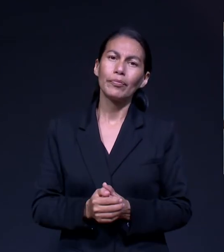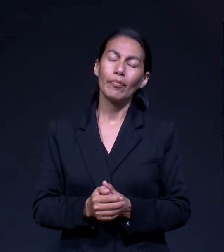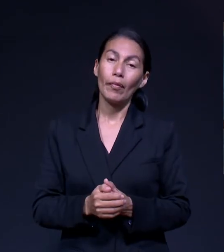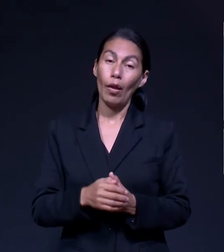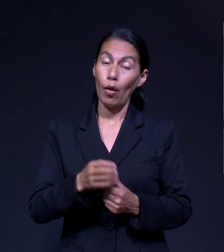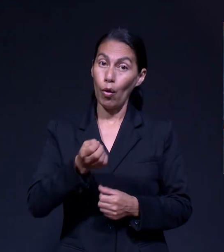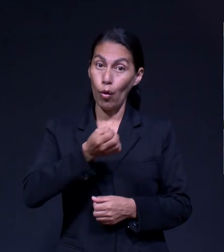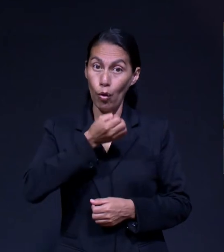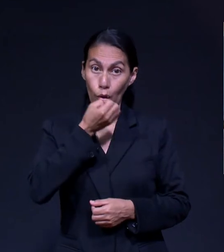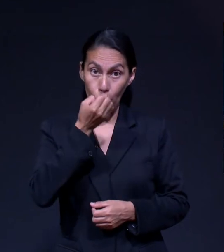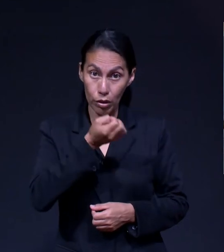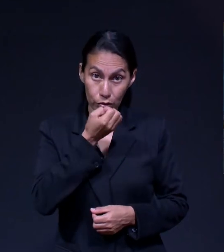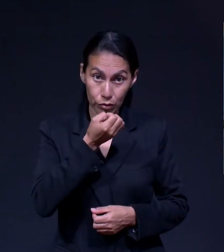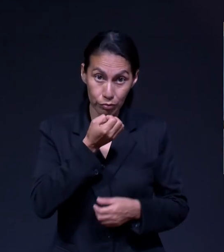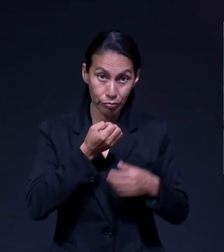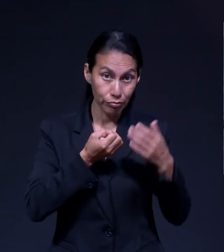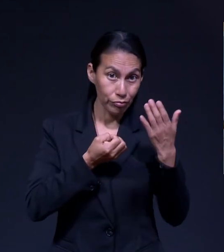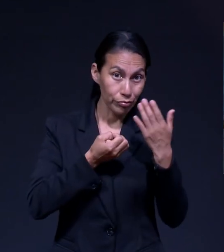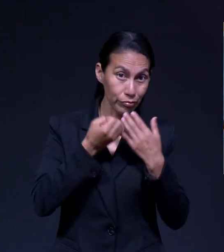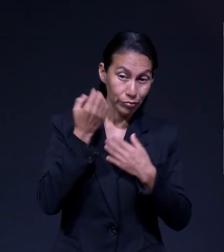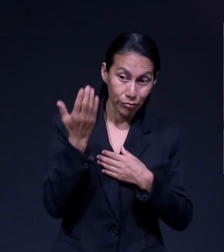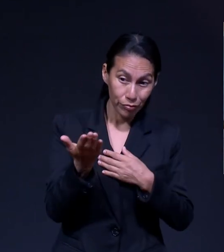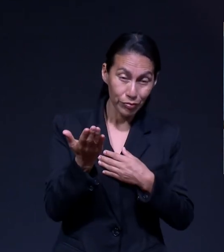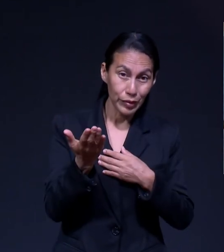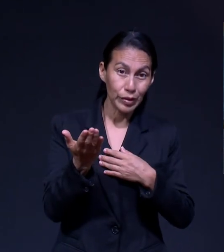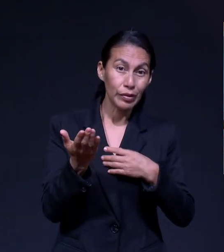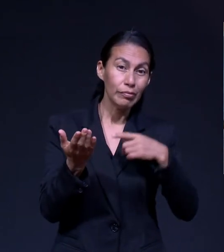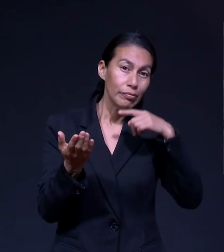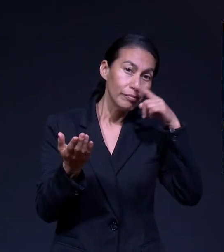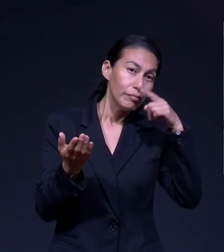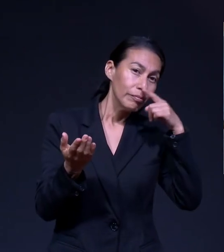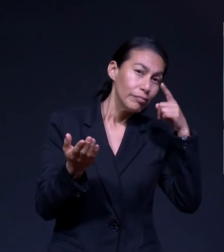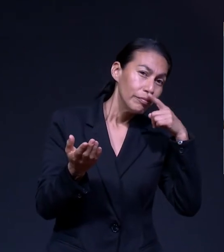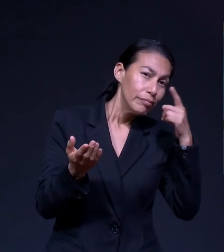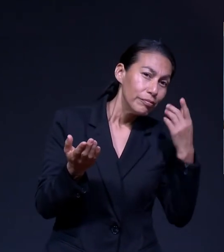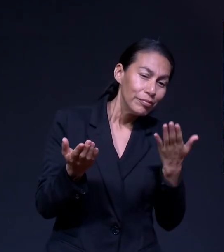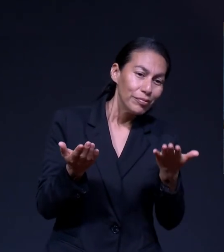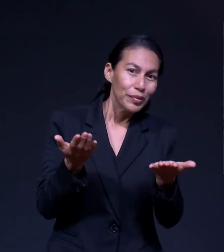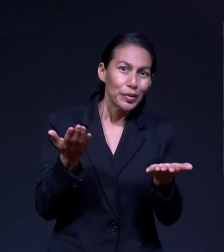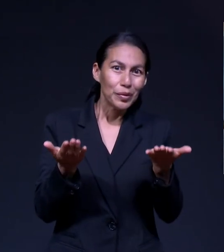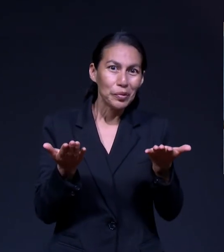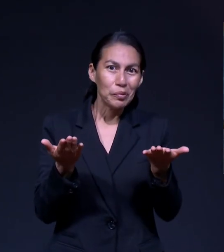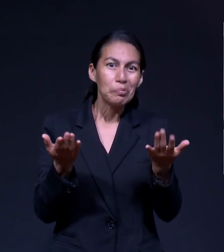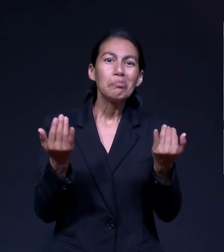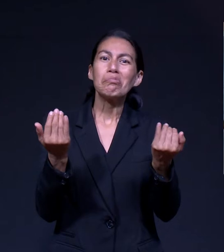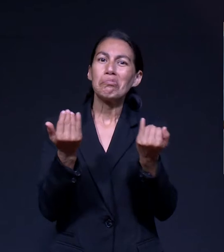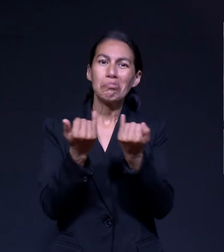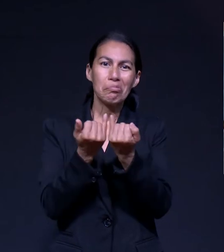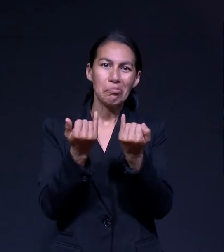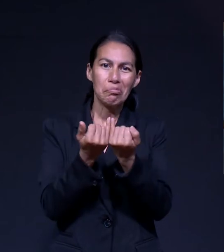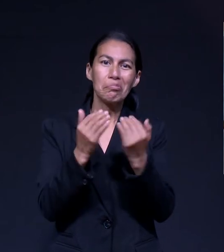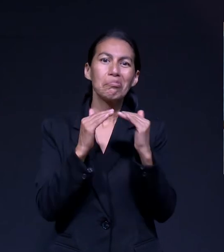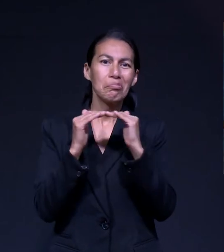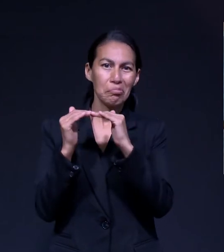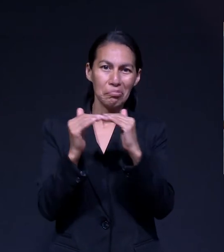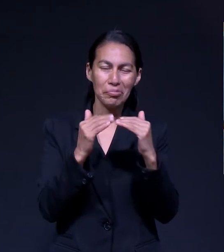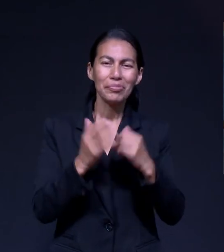comparado con el aliento del alma. Imagínate por un momento suspender tu aliento, no